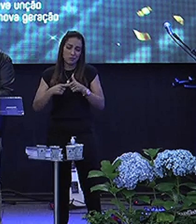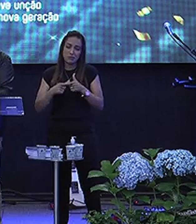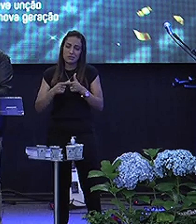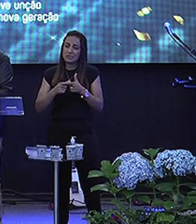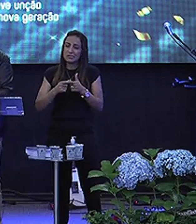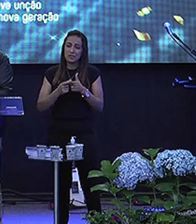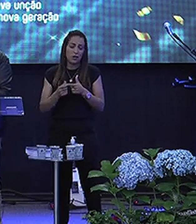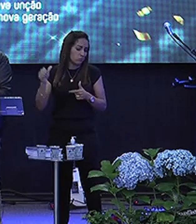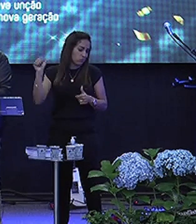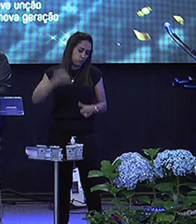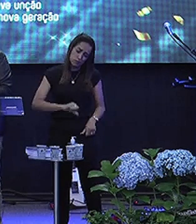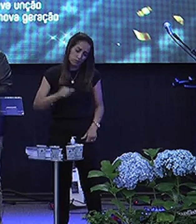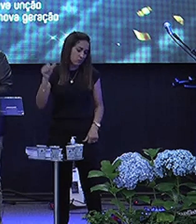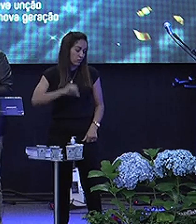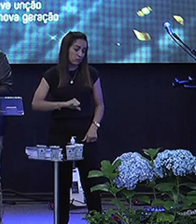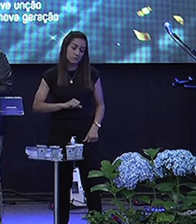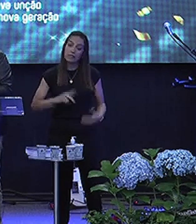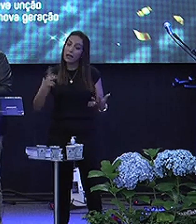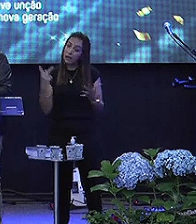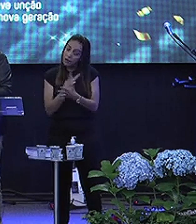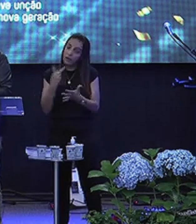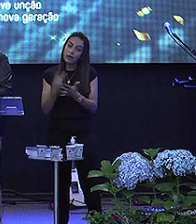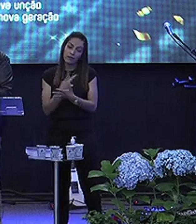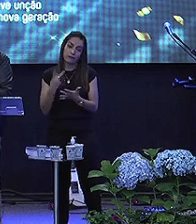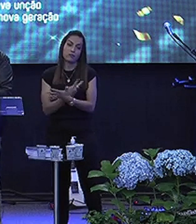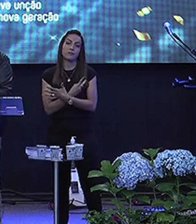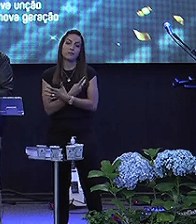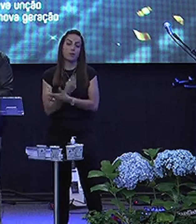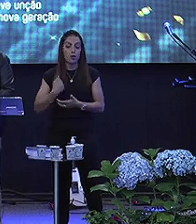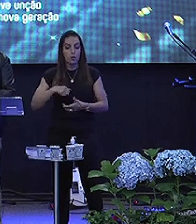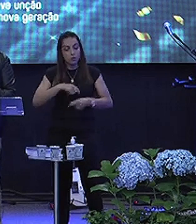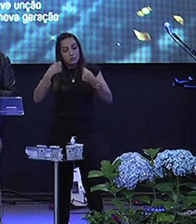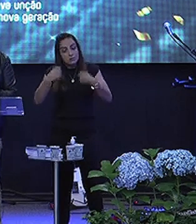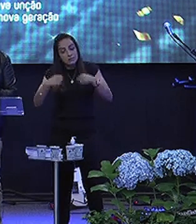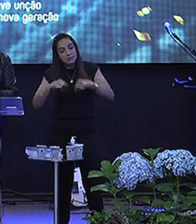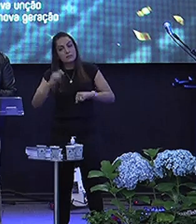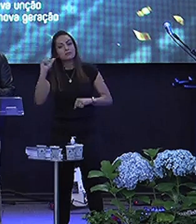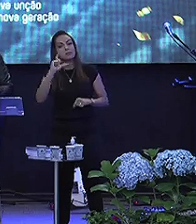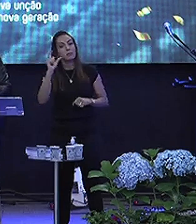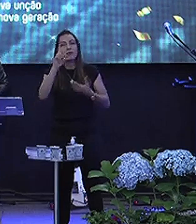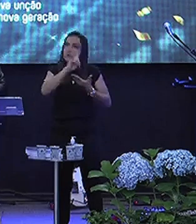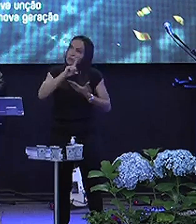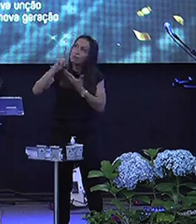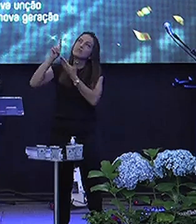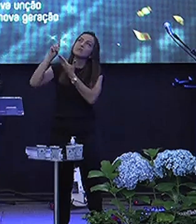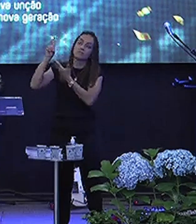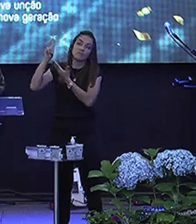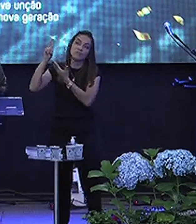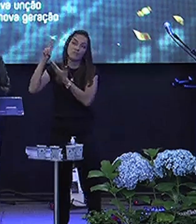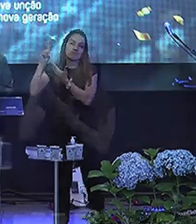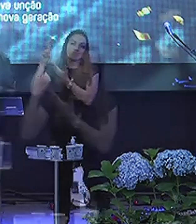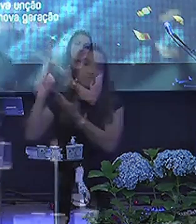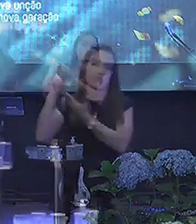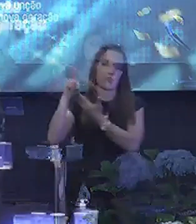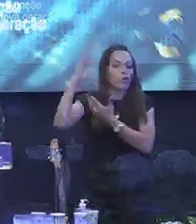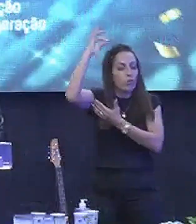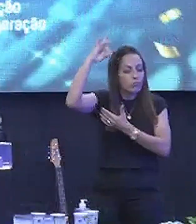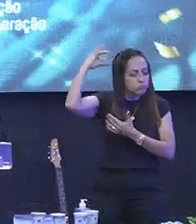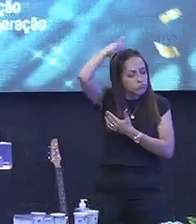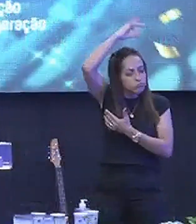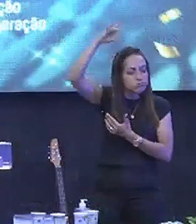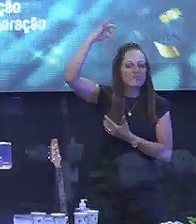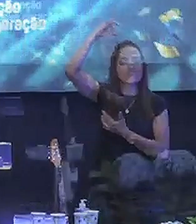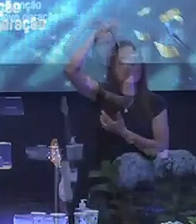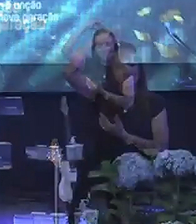quedas Tem alguma coisa errada Porque nós temos a palavra de Deus Nós temos o Espírito